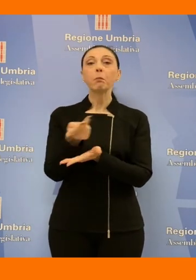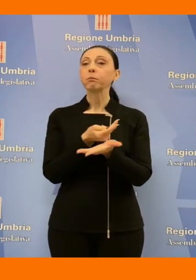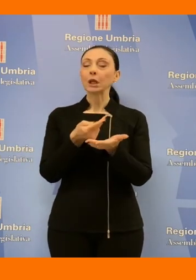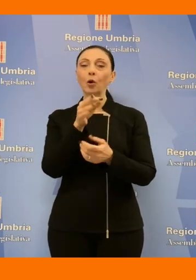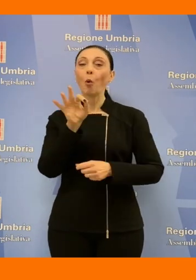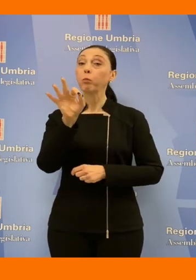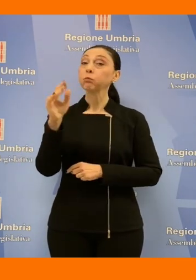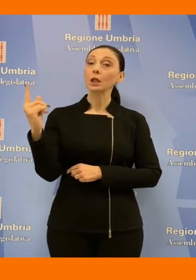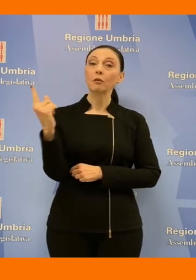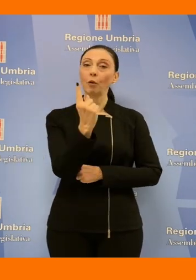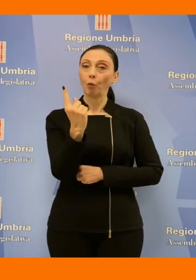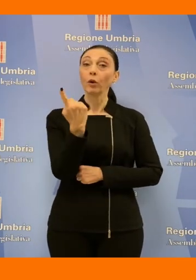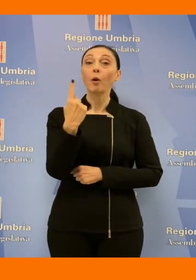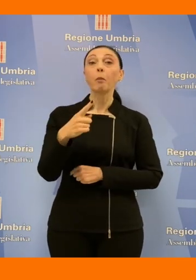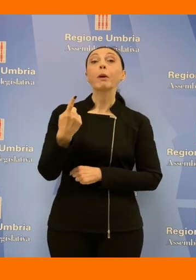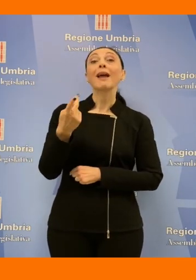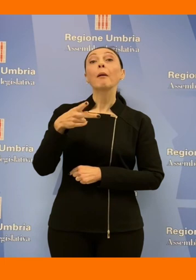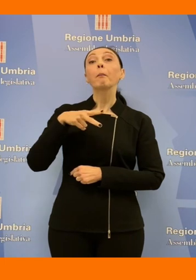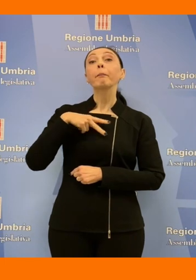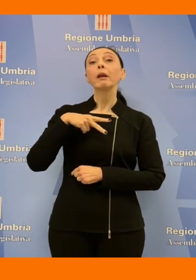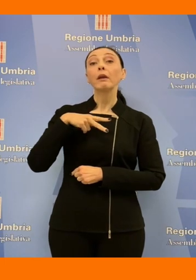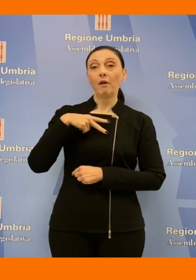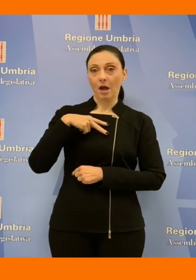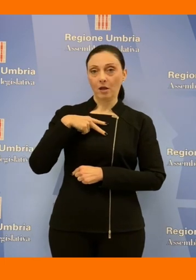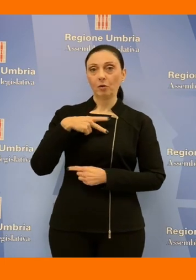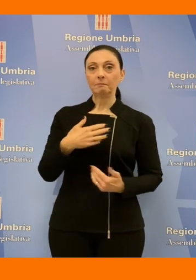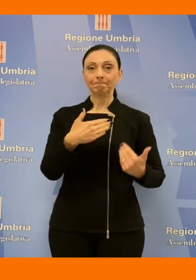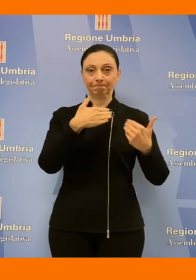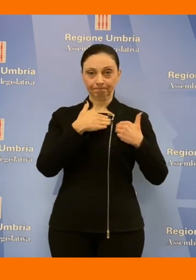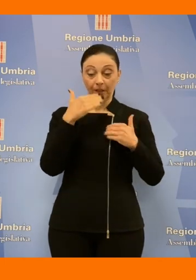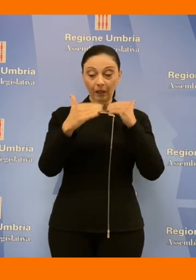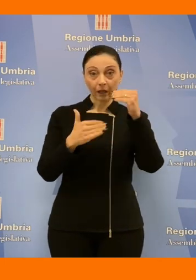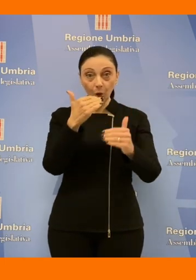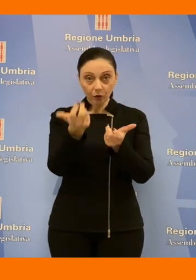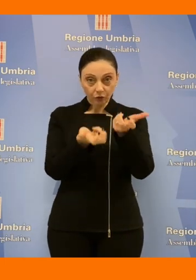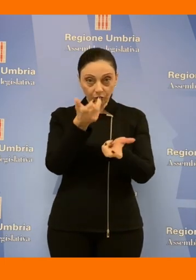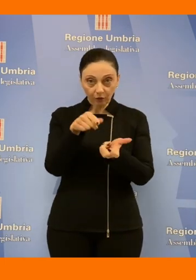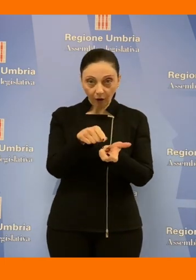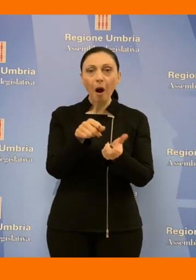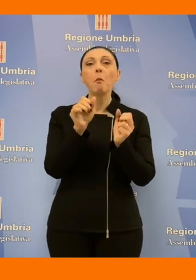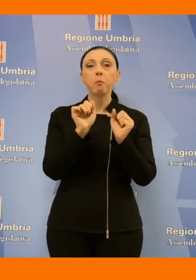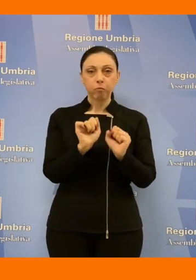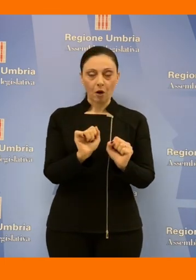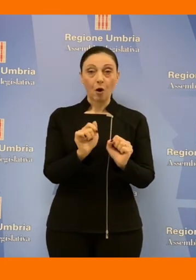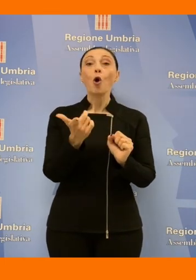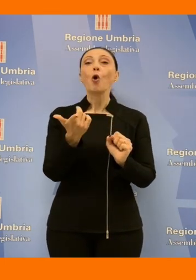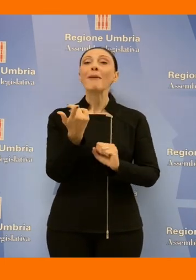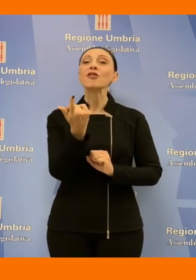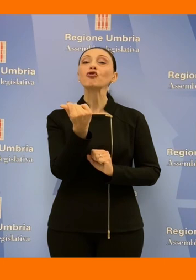finalizzato a permettere al privato che dovrà costruire l'inceneritore di poterlo fare con i soldi pubblici. Pensate che i